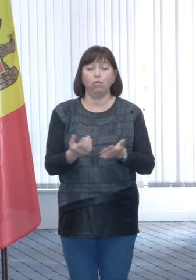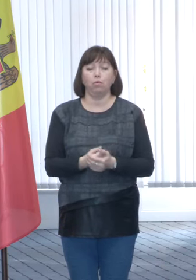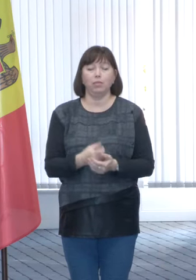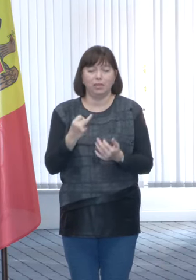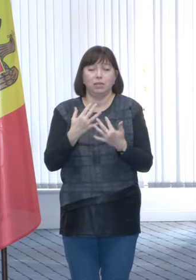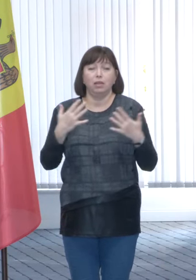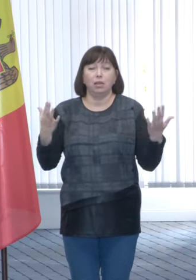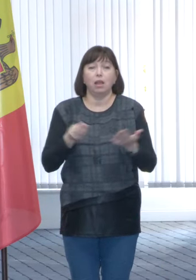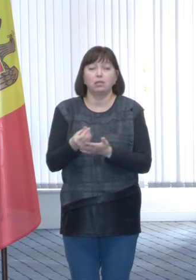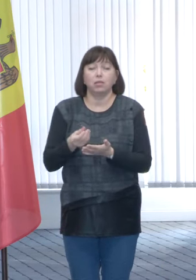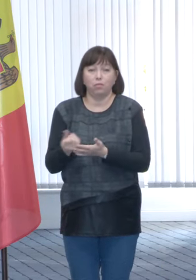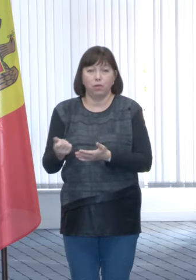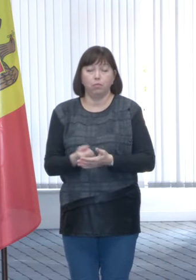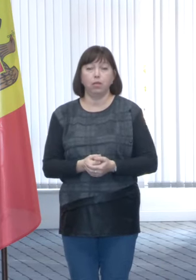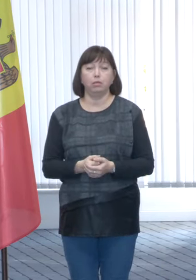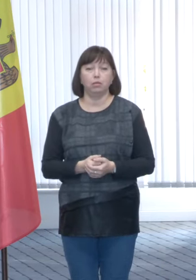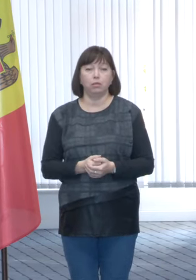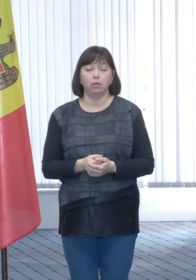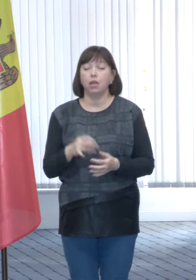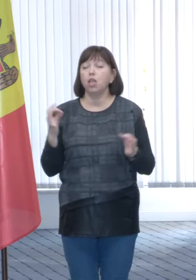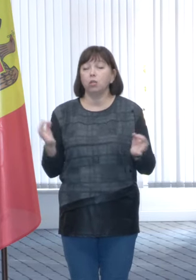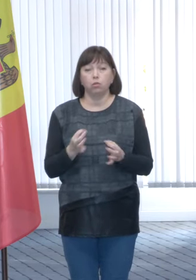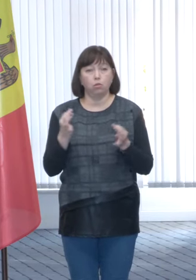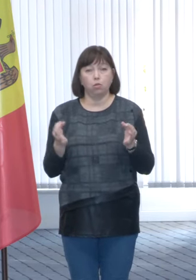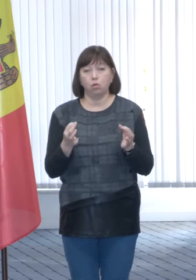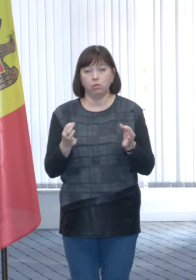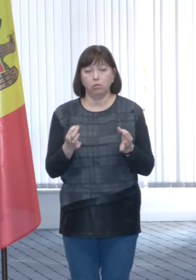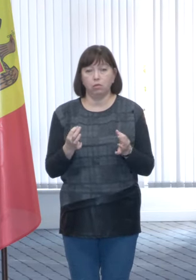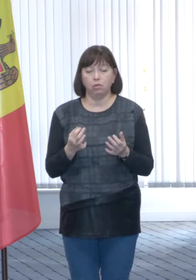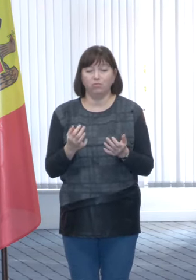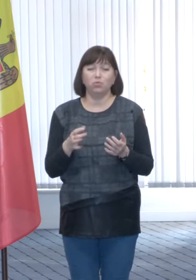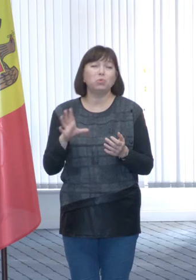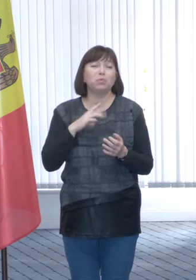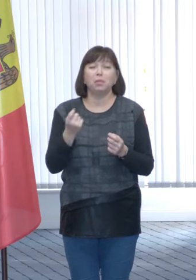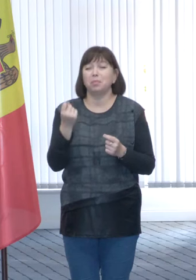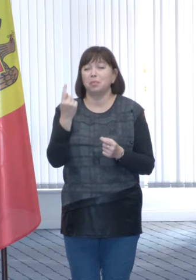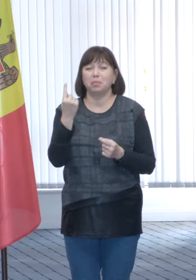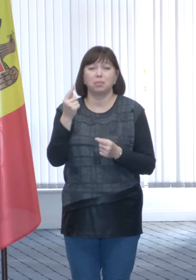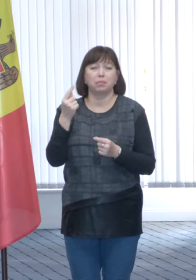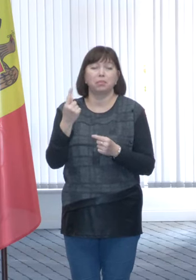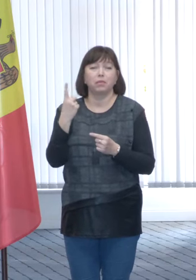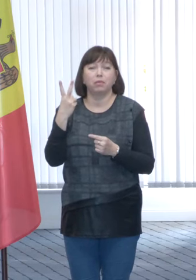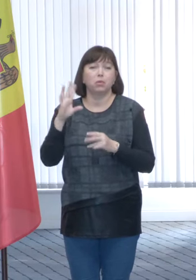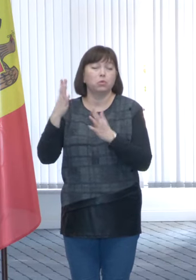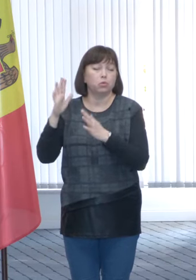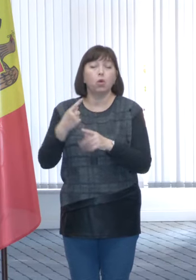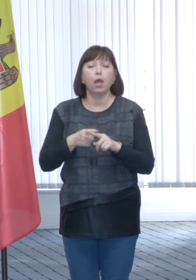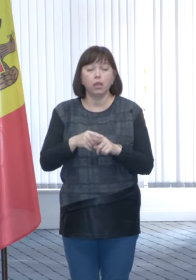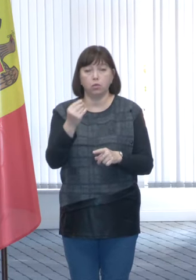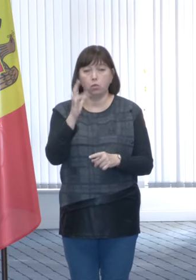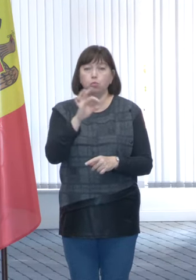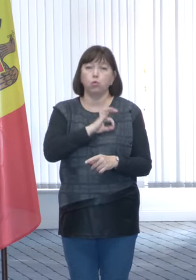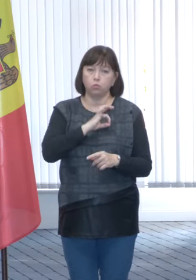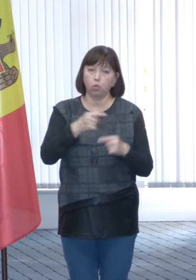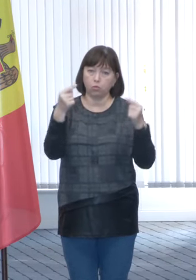alte tipuri de plăți niciodată sau cu puțini excepții ne punem întrebarea dar ele vor fi utilizate